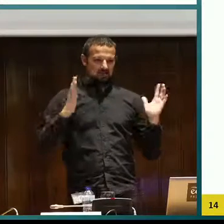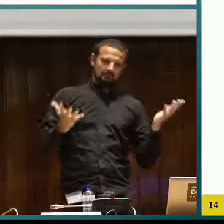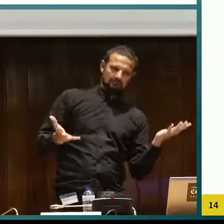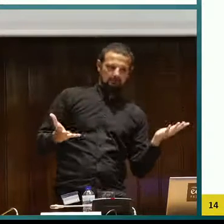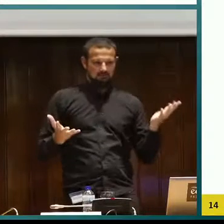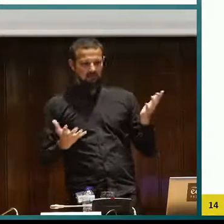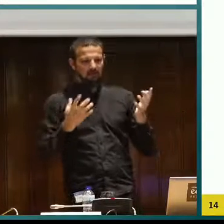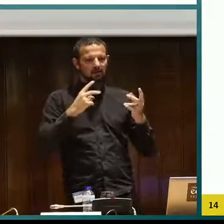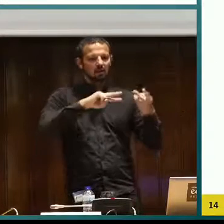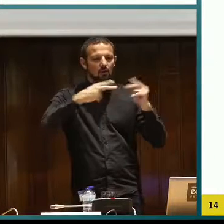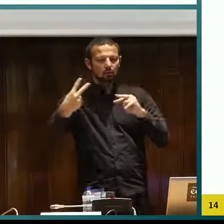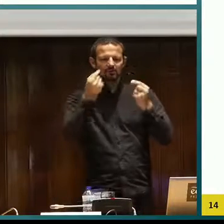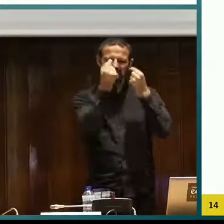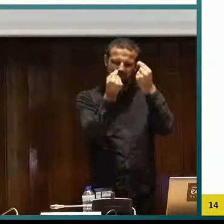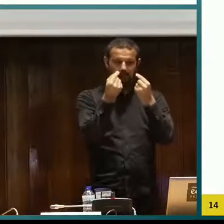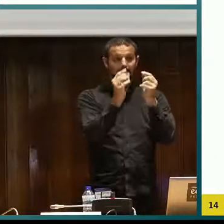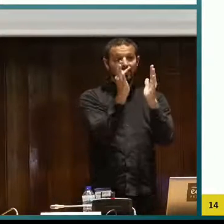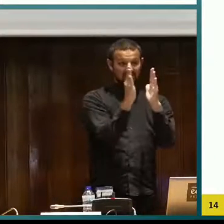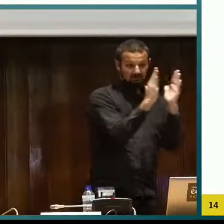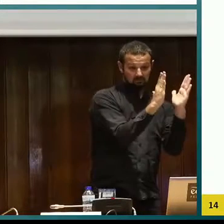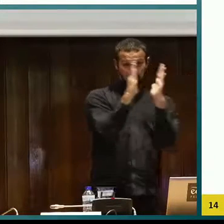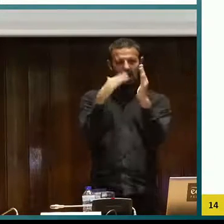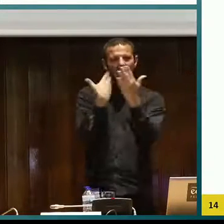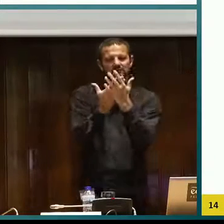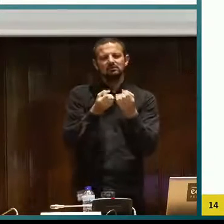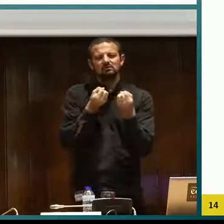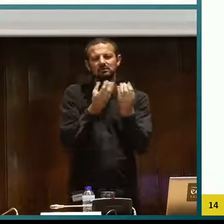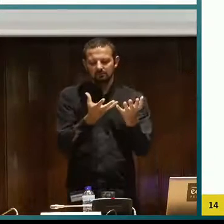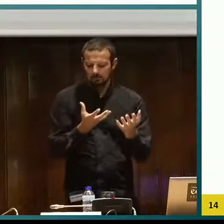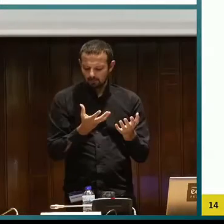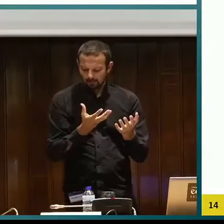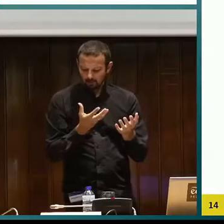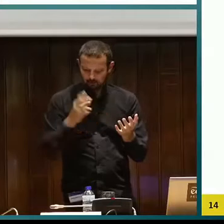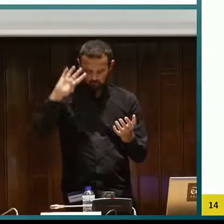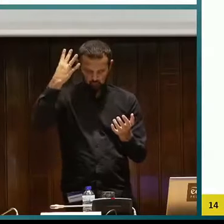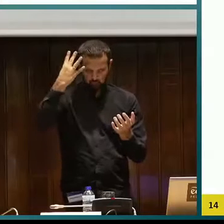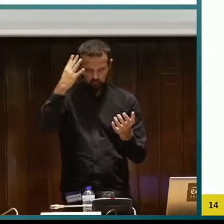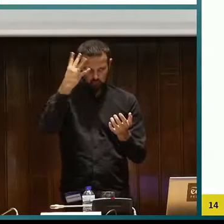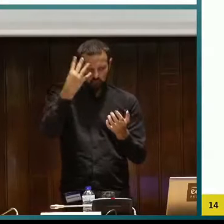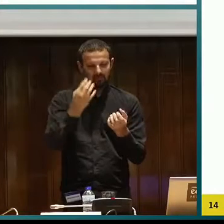recursos en general. No cualquiera puede ejecutar este tipo de traducciones.